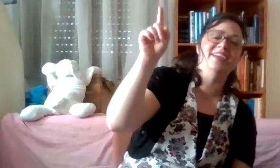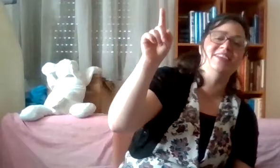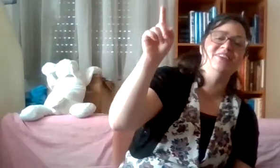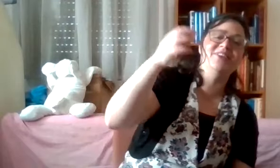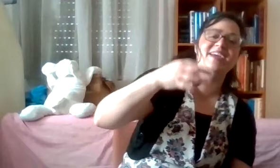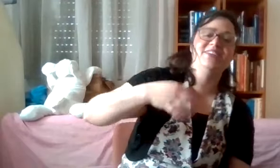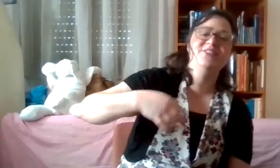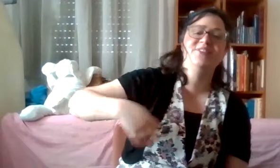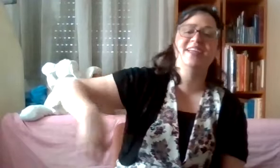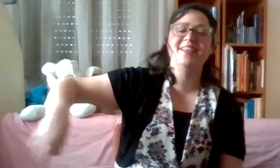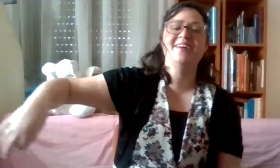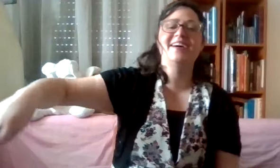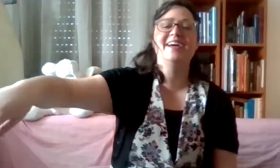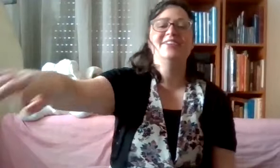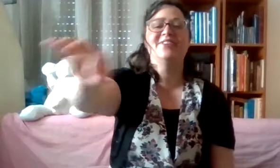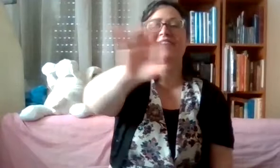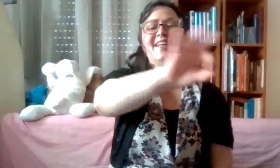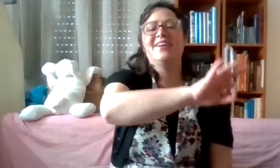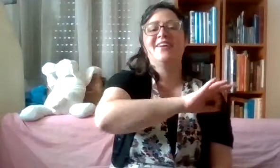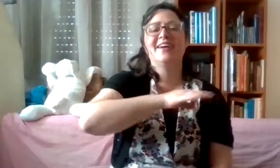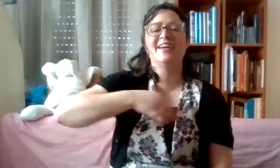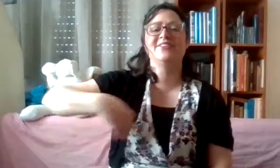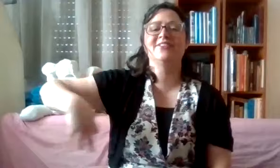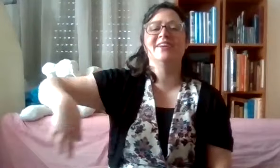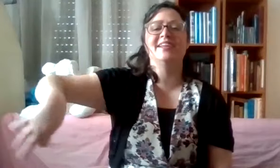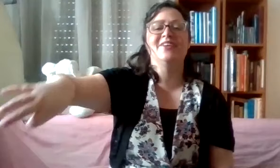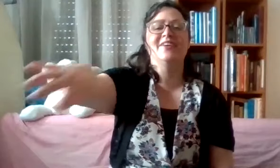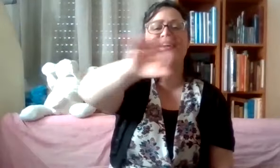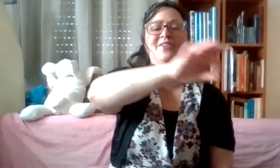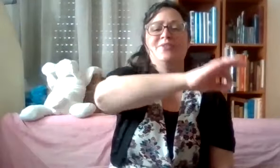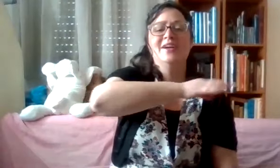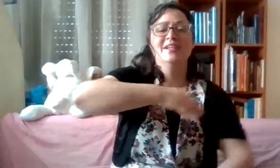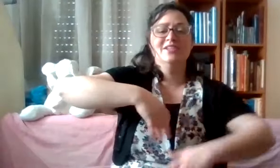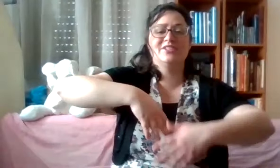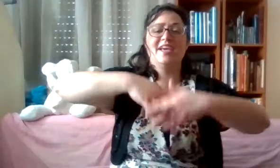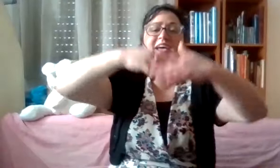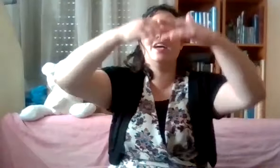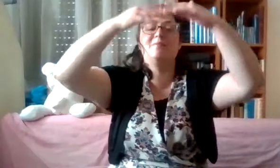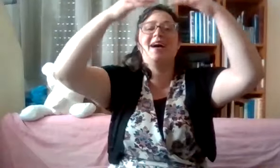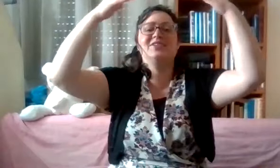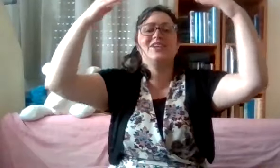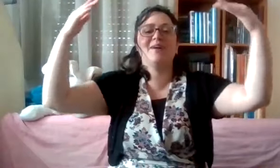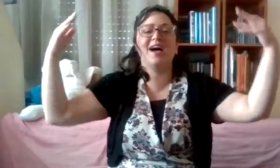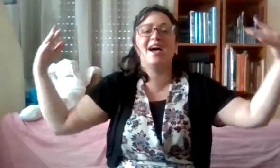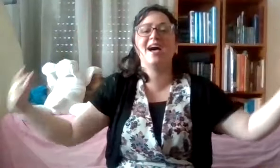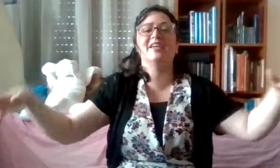אלוהנו, אלוהנו, אלוהנו, אלוהנו. שבשמיים